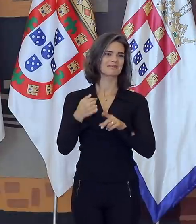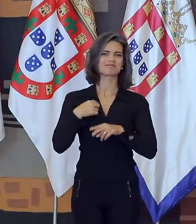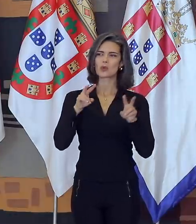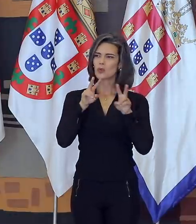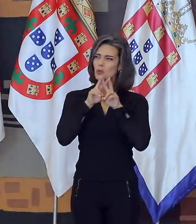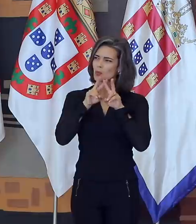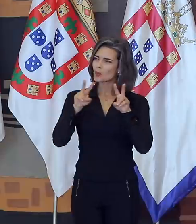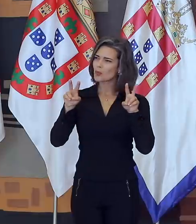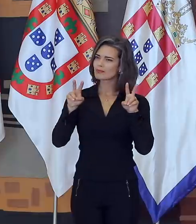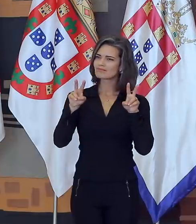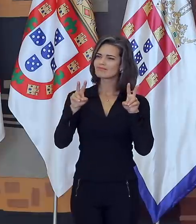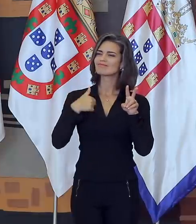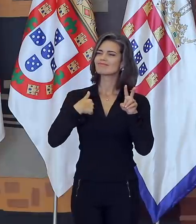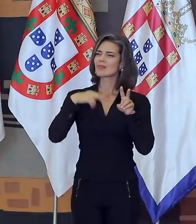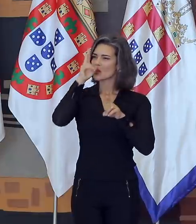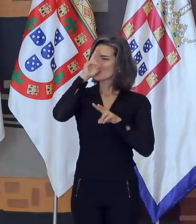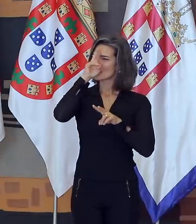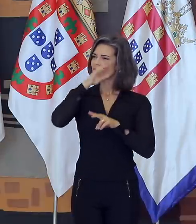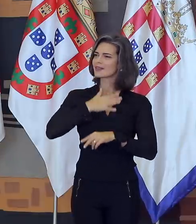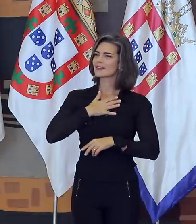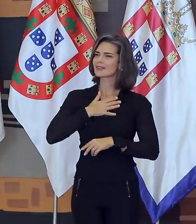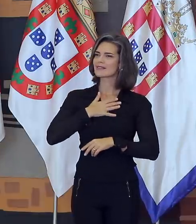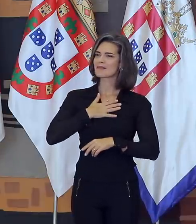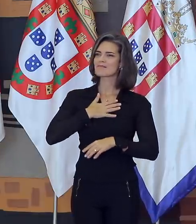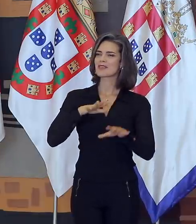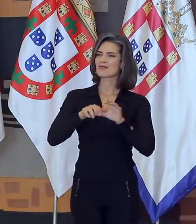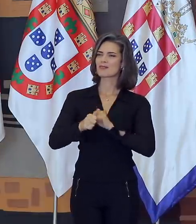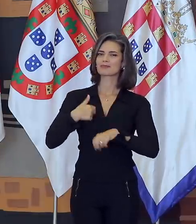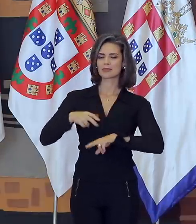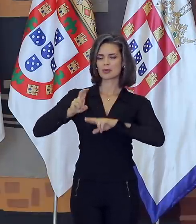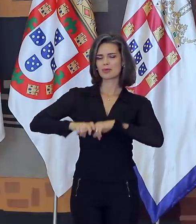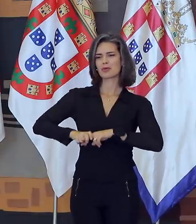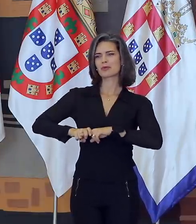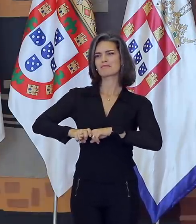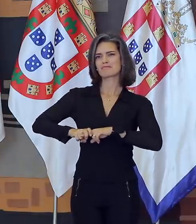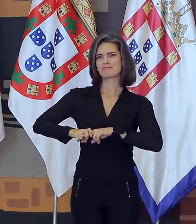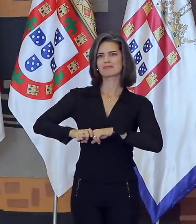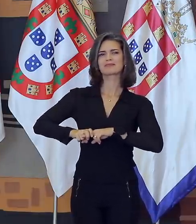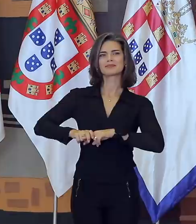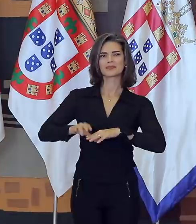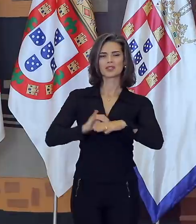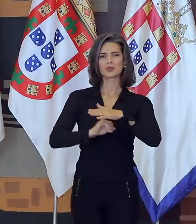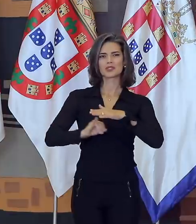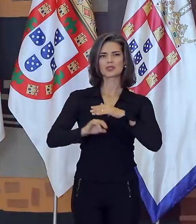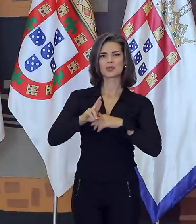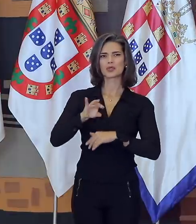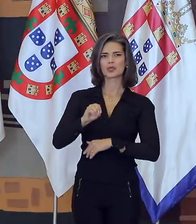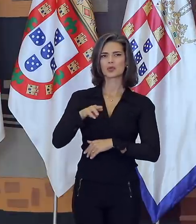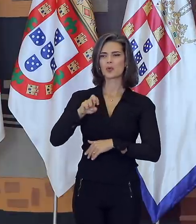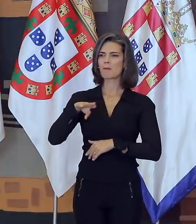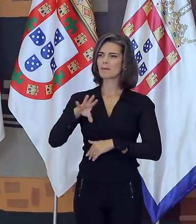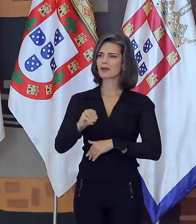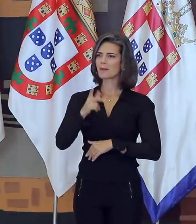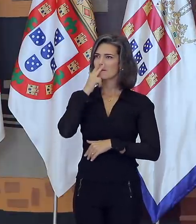aqui nessa cerimônia me lembre também do dia que eu estive sentado aí, como formando do Estudo Rio Branco. Parece que foi